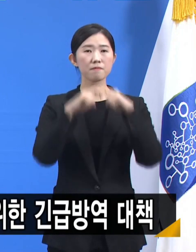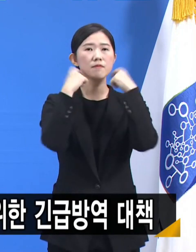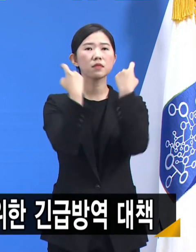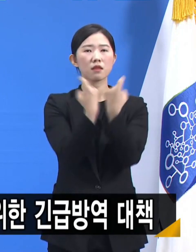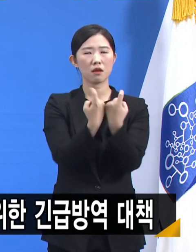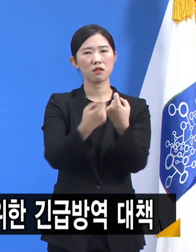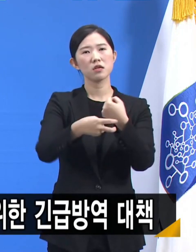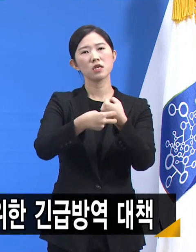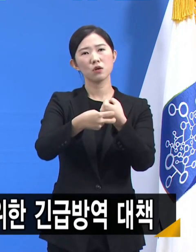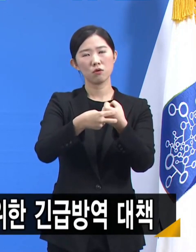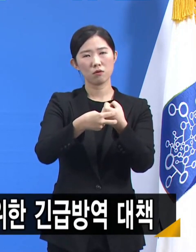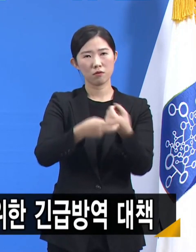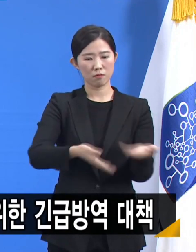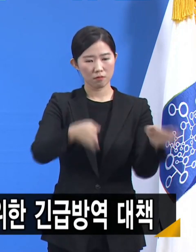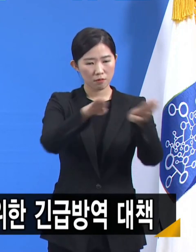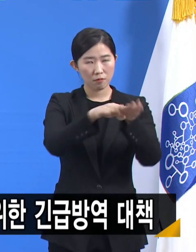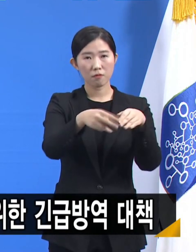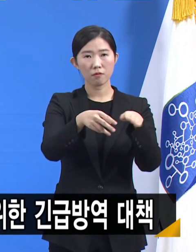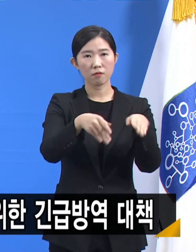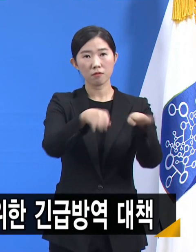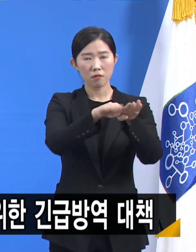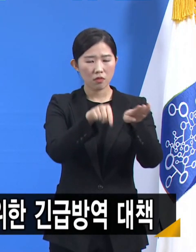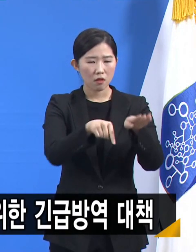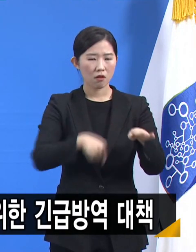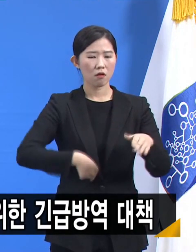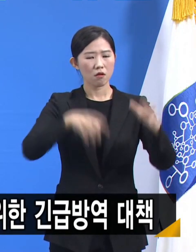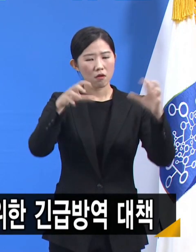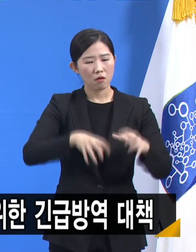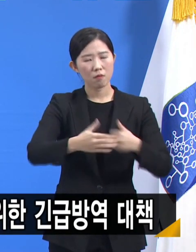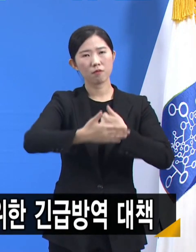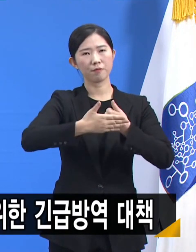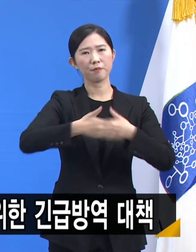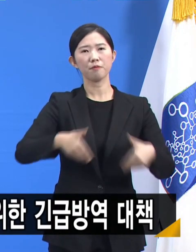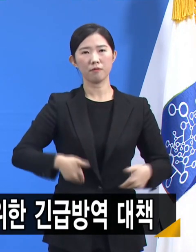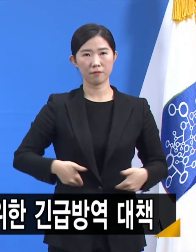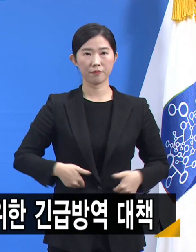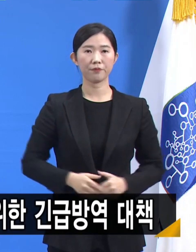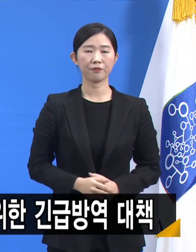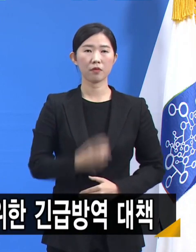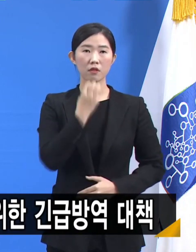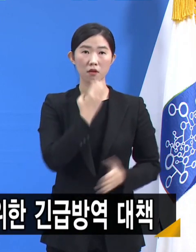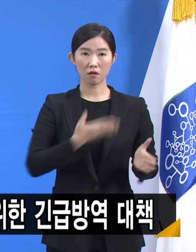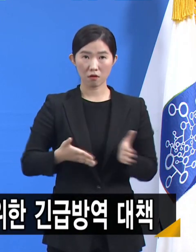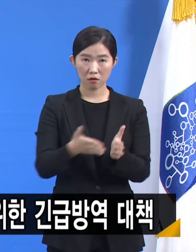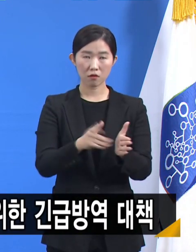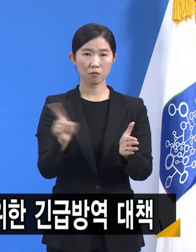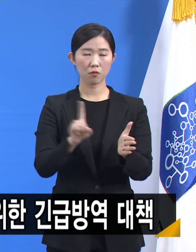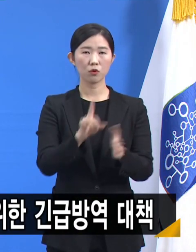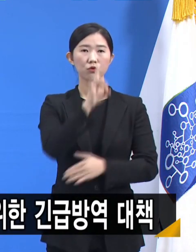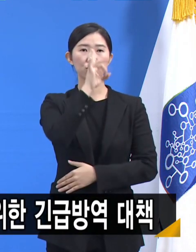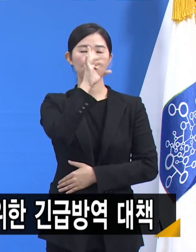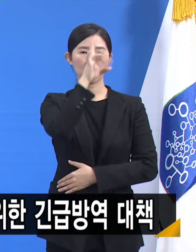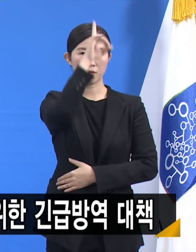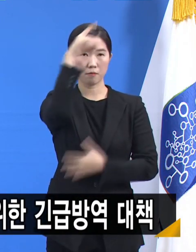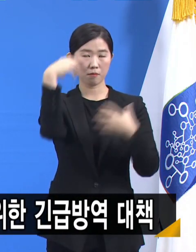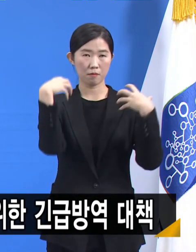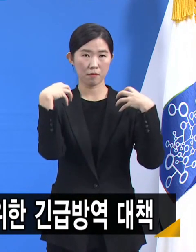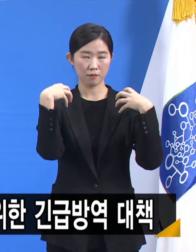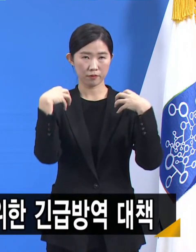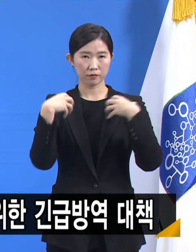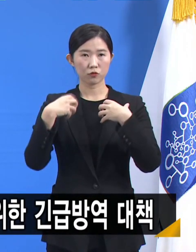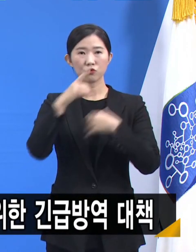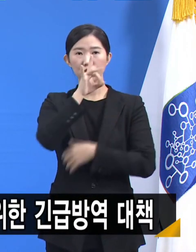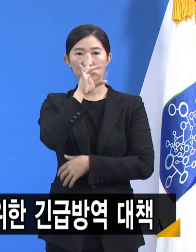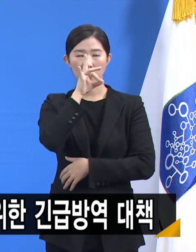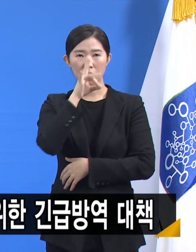협조가 유일한 해결책입니다. 경기도에서는 종합병원급 의료기관과 의료인력